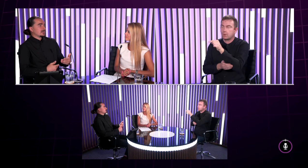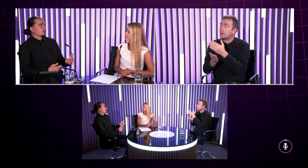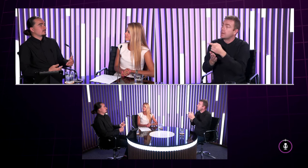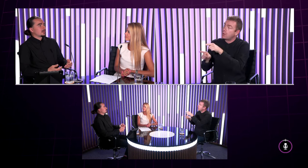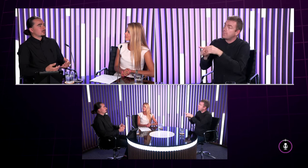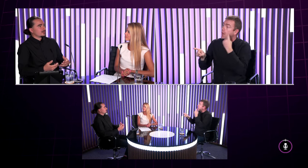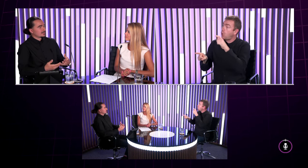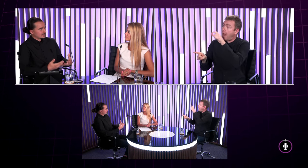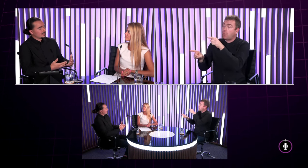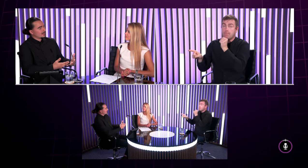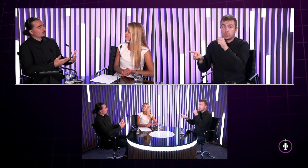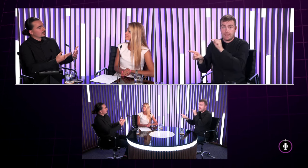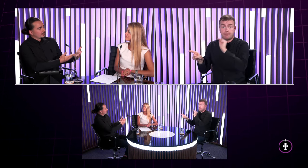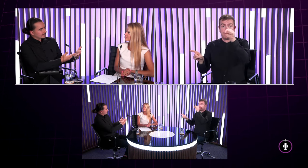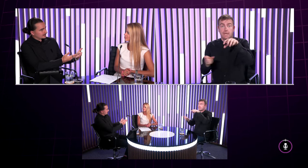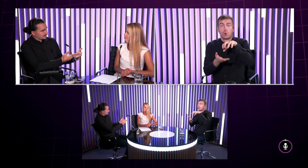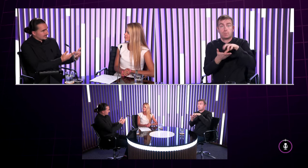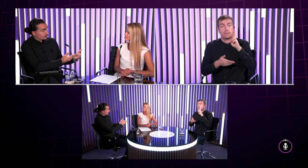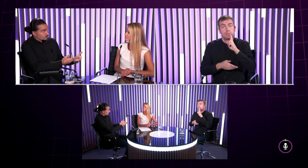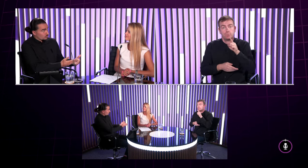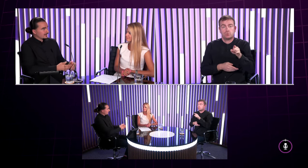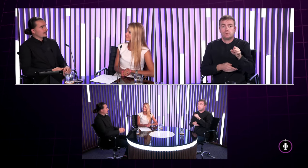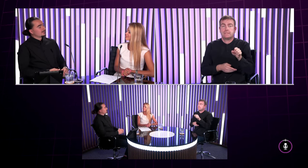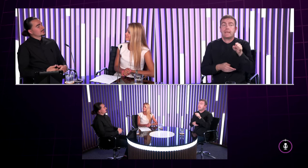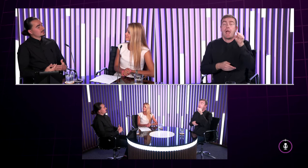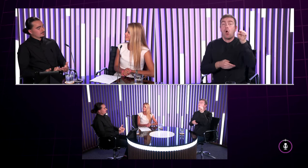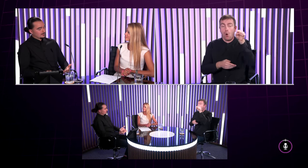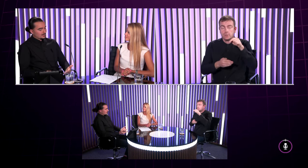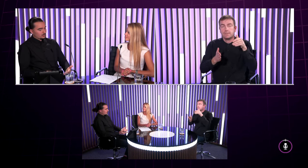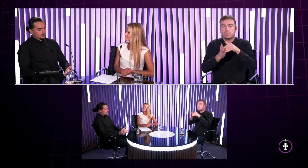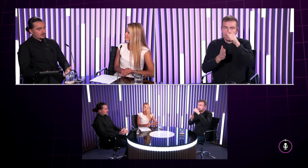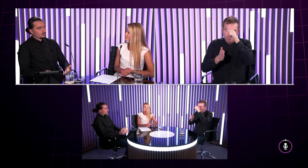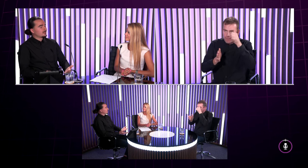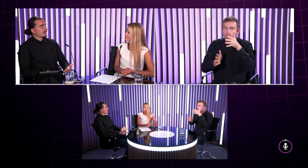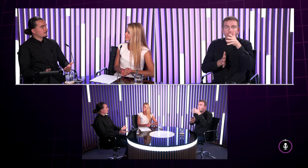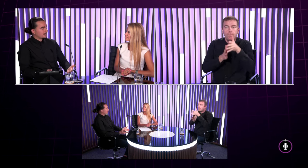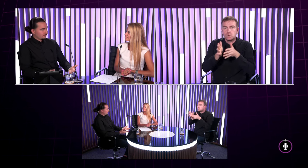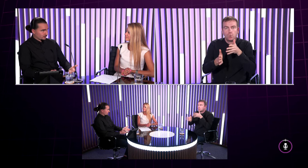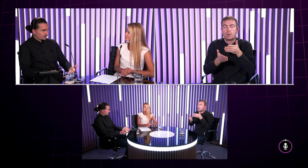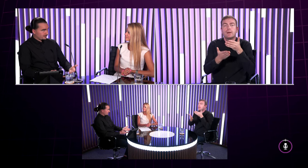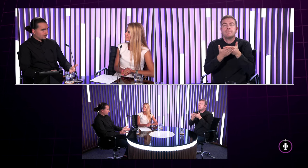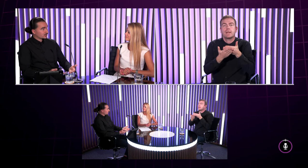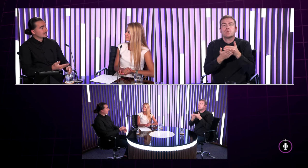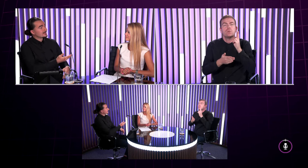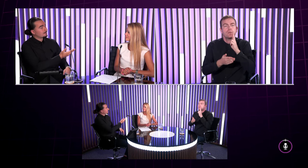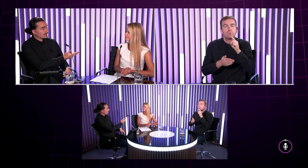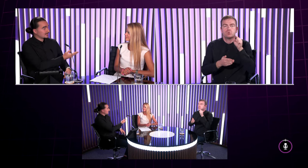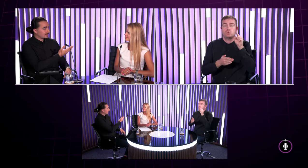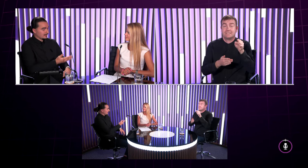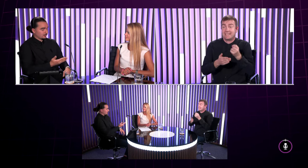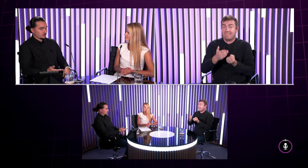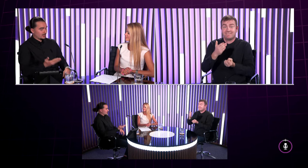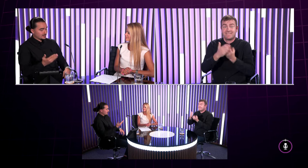nepočujúcich alebo že by práve že vás chceli nejako zaposunkovať tak sa tým tak nepočujúci zvyknú vytvárať menné posunky čiže vlastne